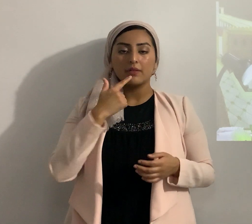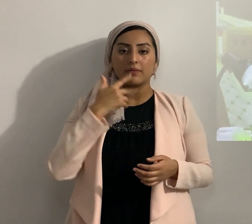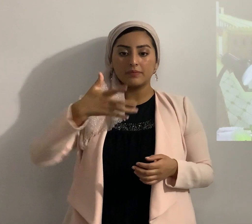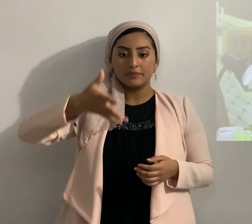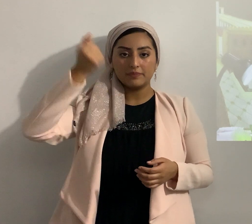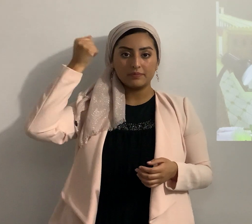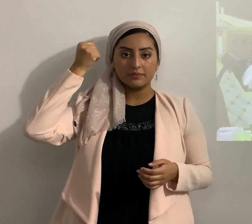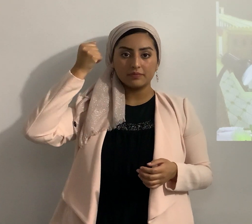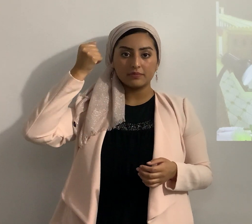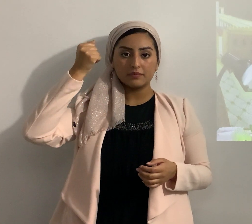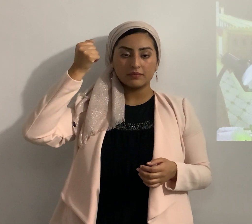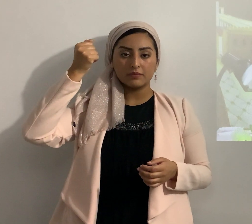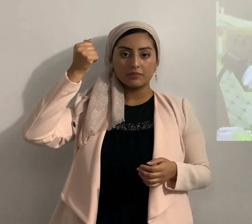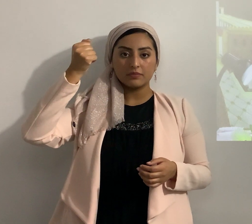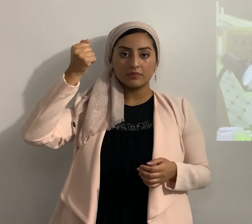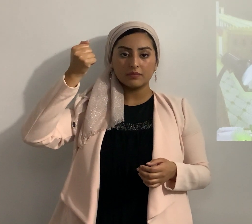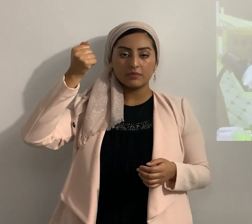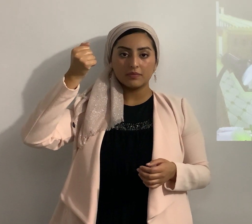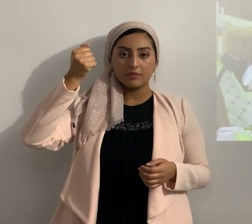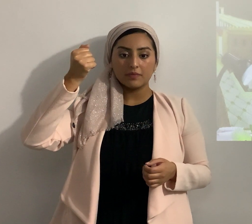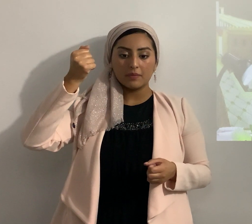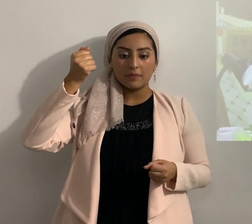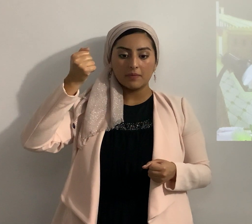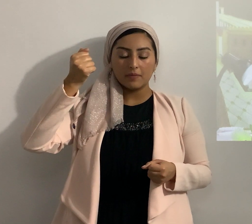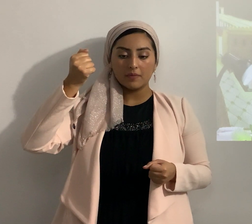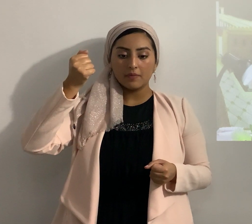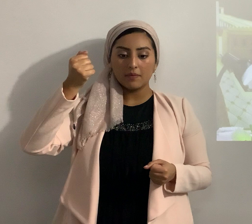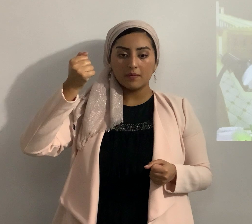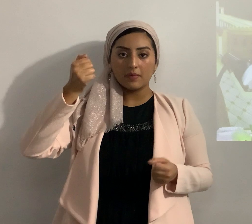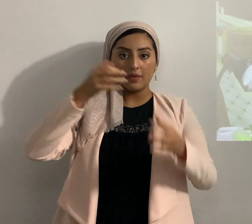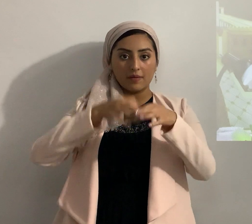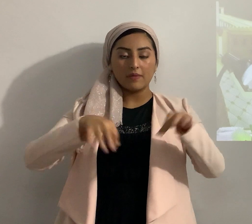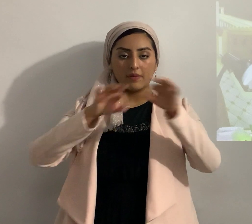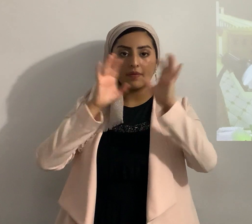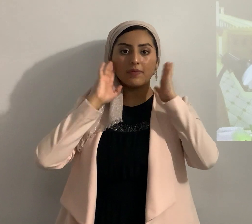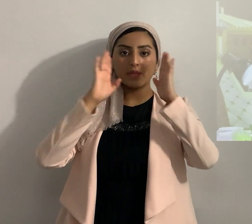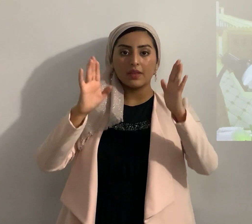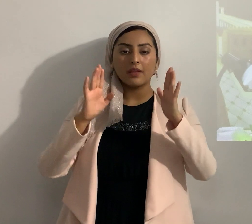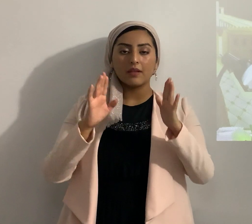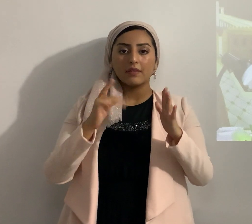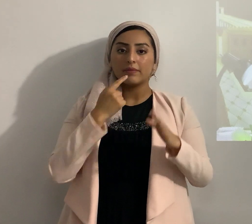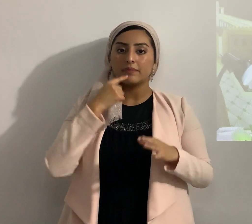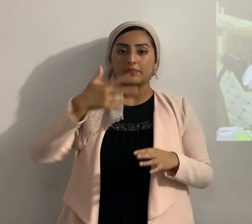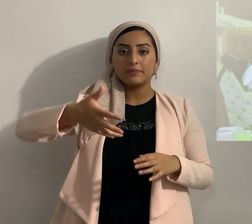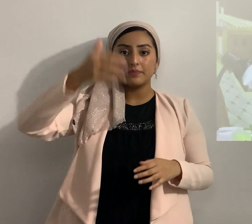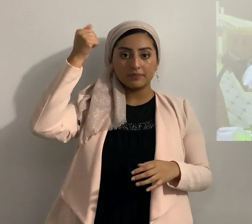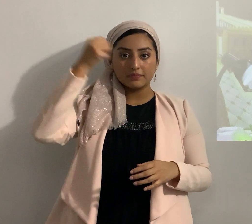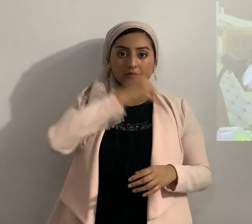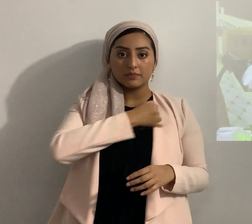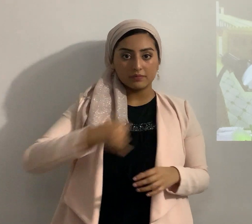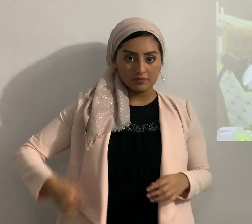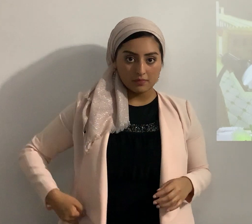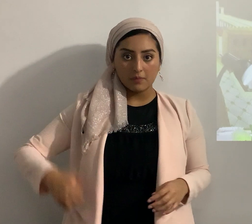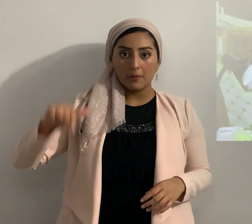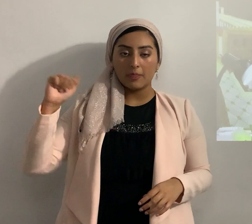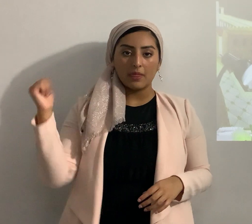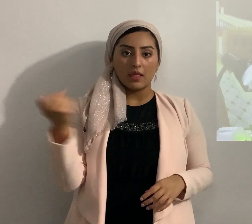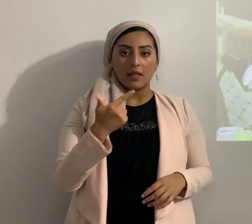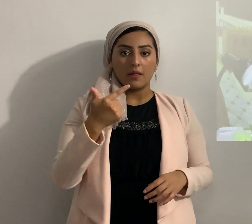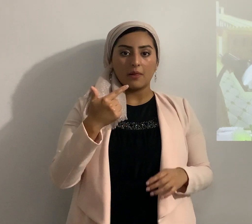tomó dice aquí miren muy importante atención dice tomó pues Josué toda la tierra conforme a todo lo que